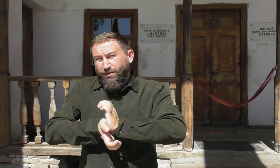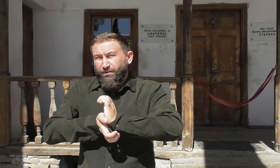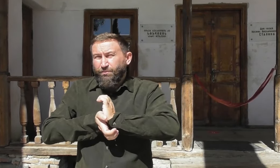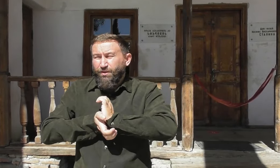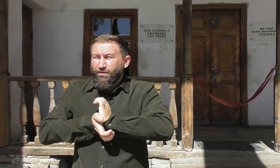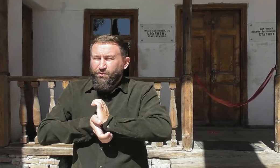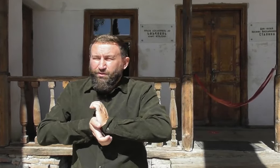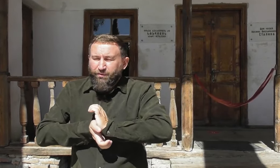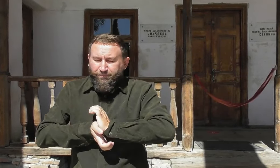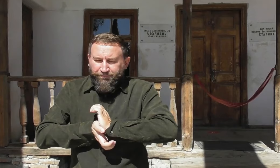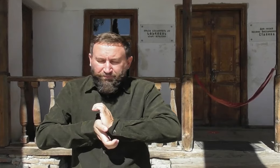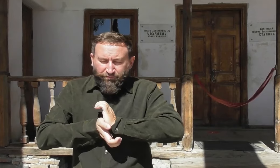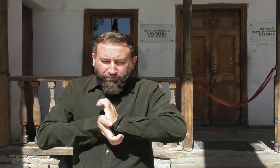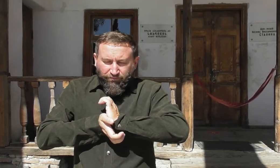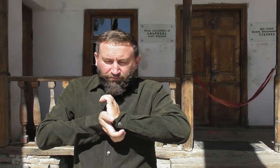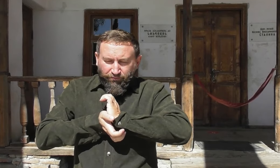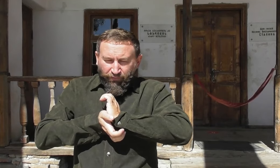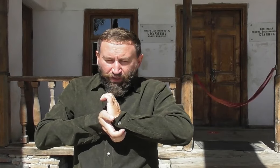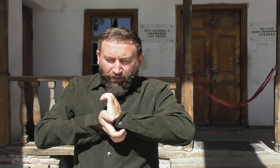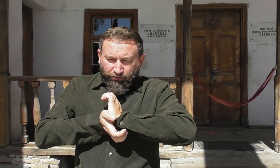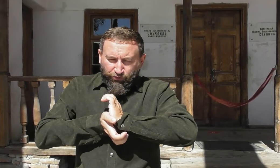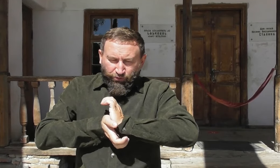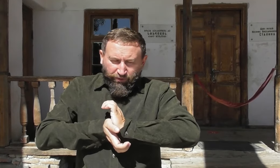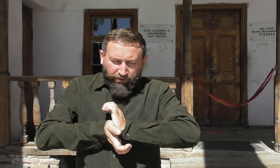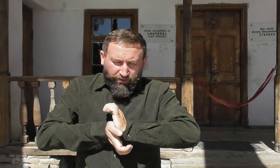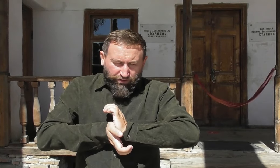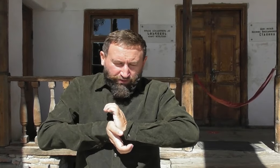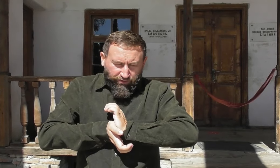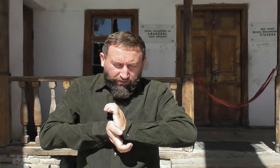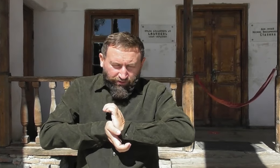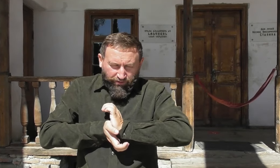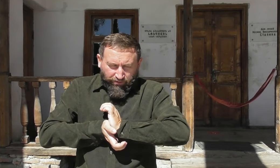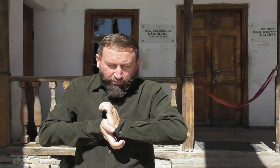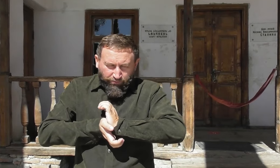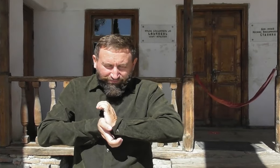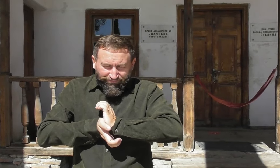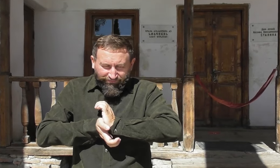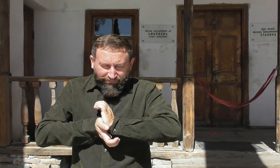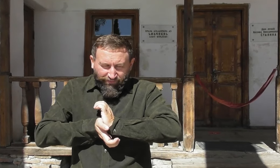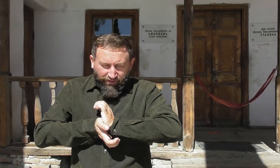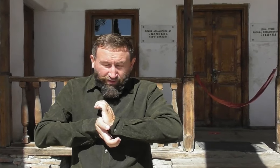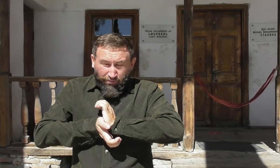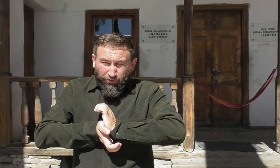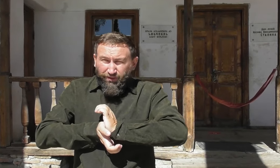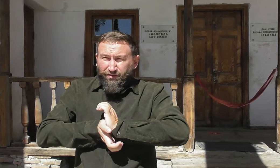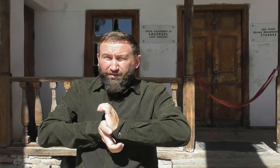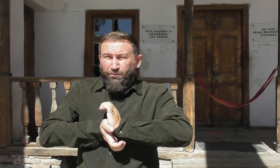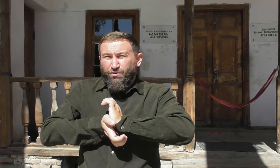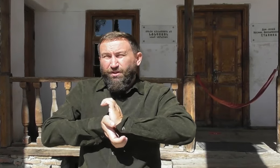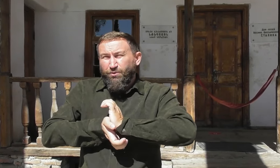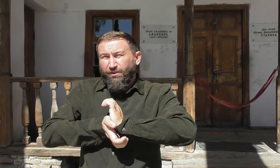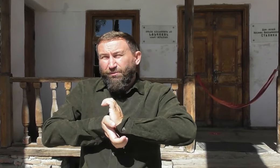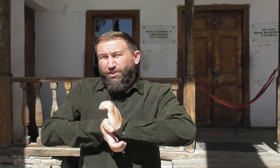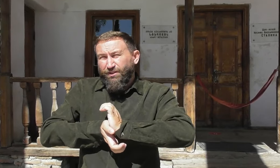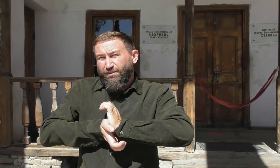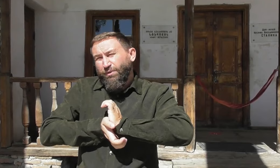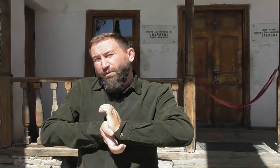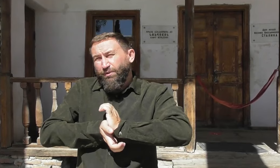некоторыми оговорками. Но чтобы работать с этим, нужно работать либо через себя, либо